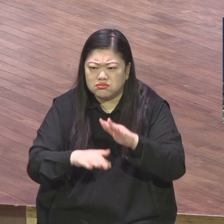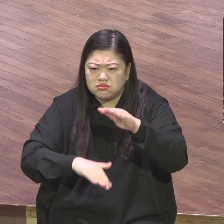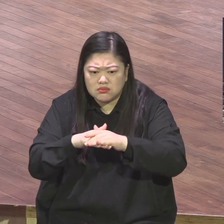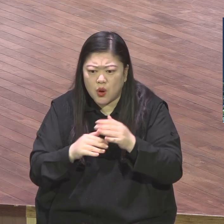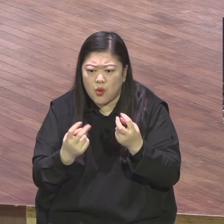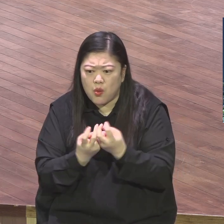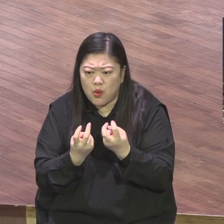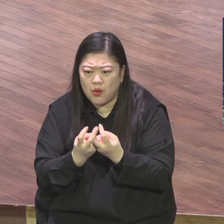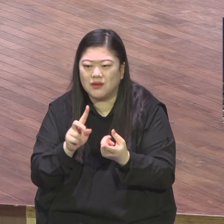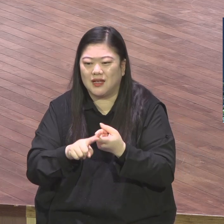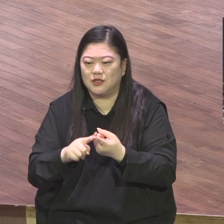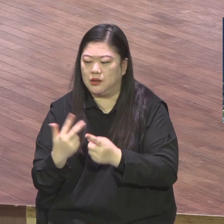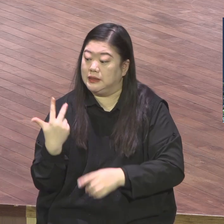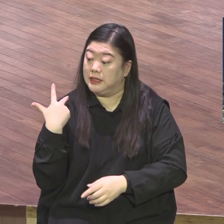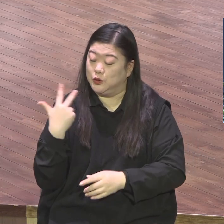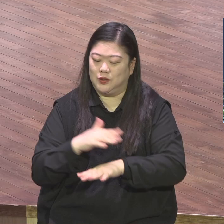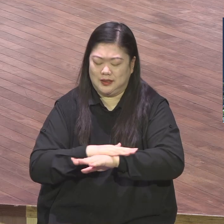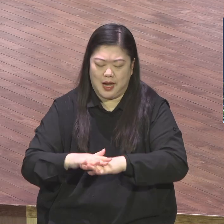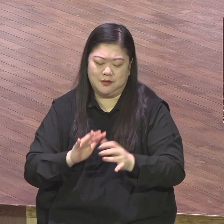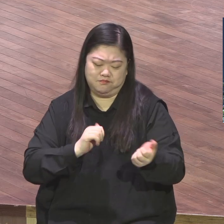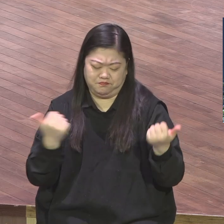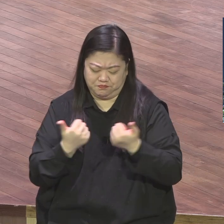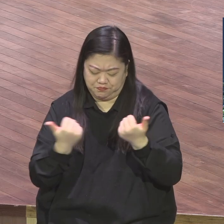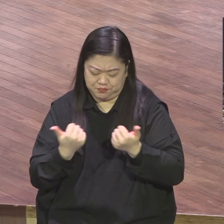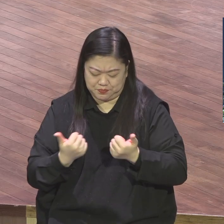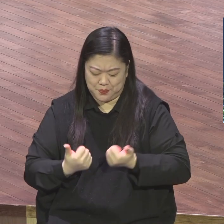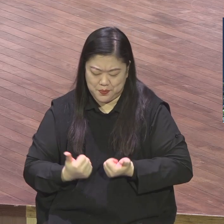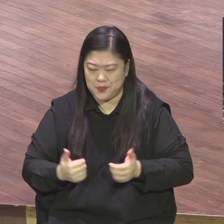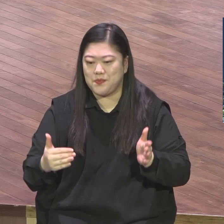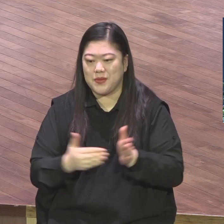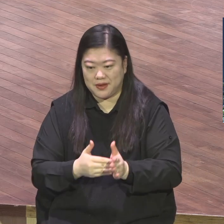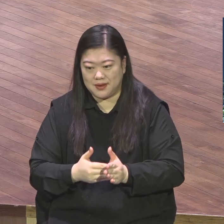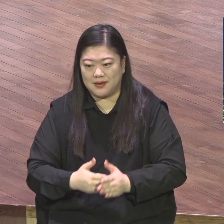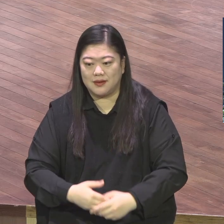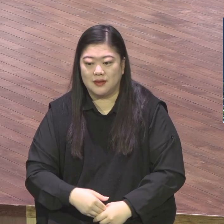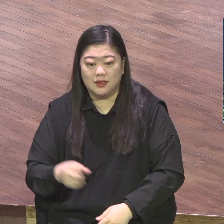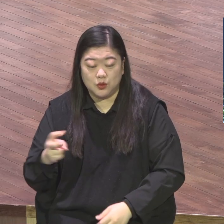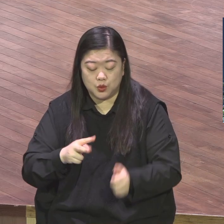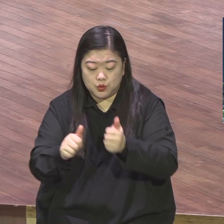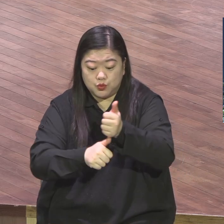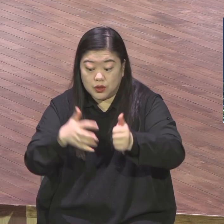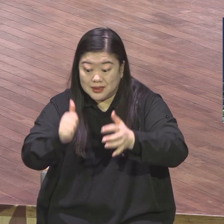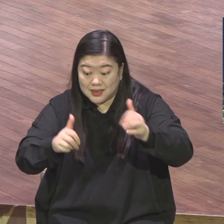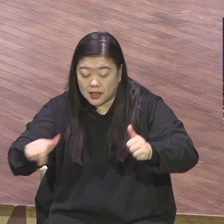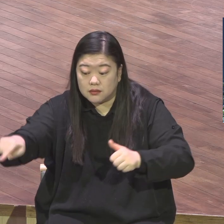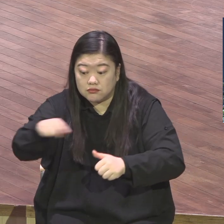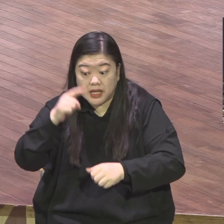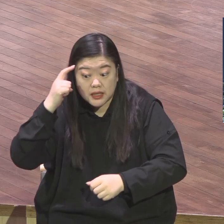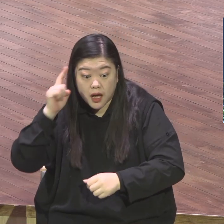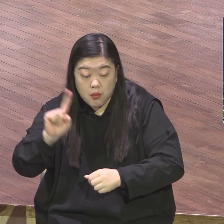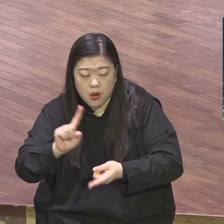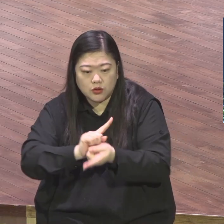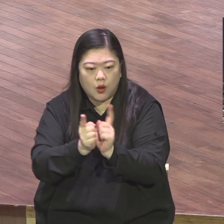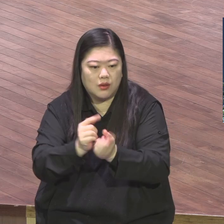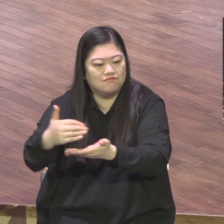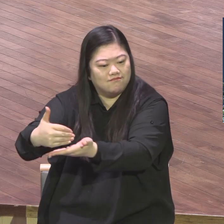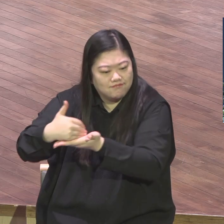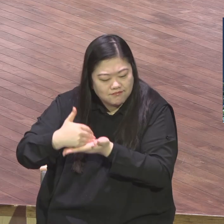성교 사역을 함께 그렇게 의논하고 또 함께 집중으로